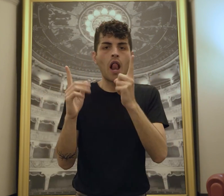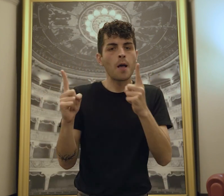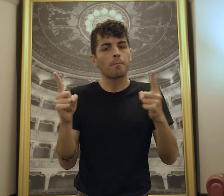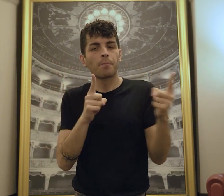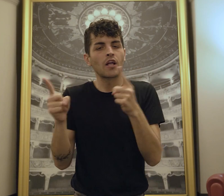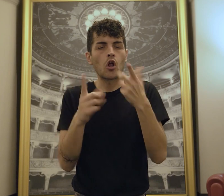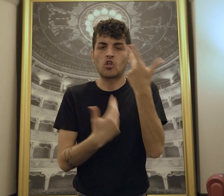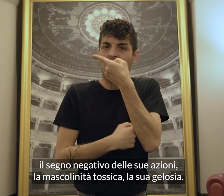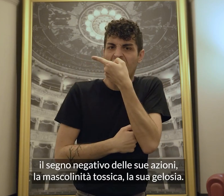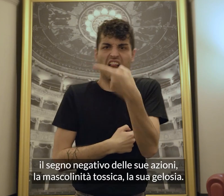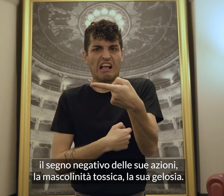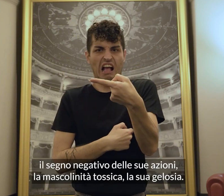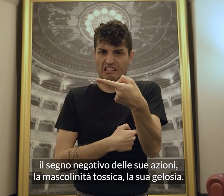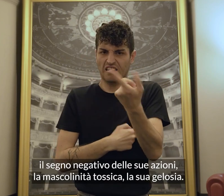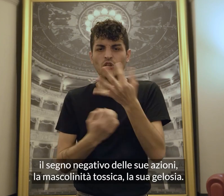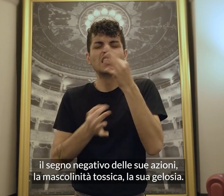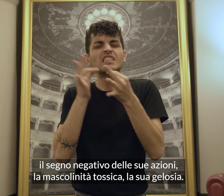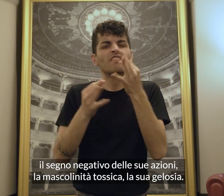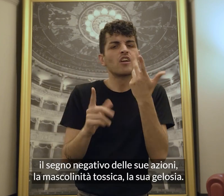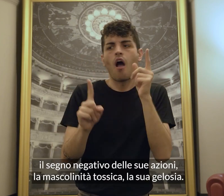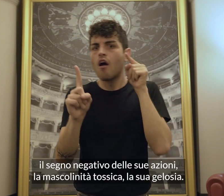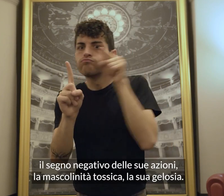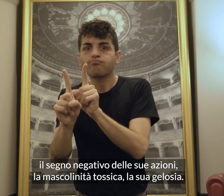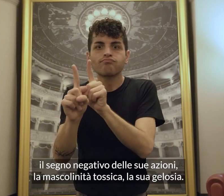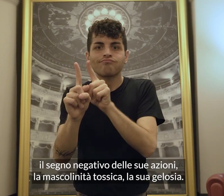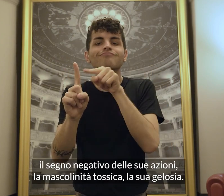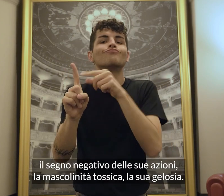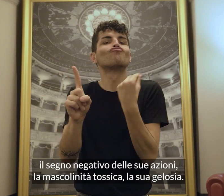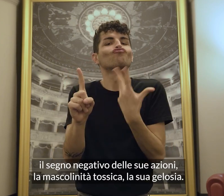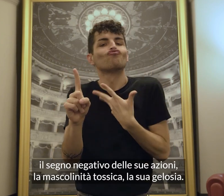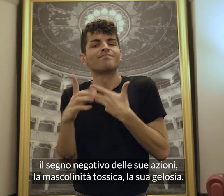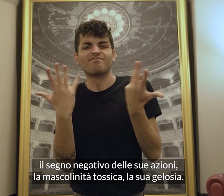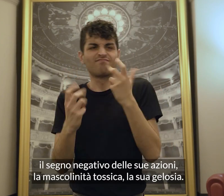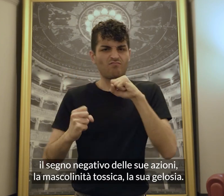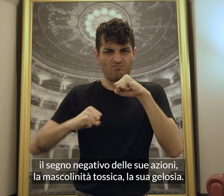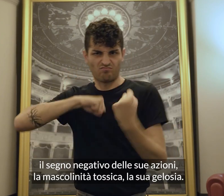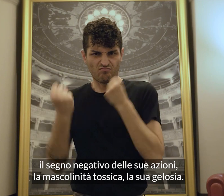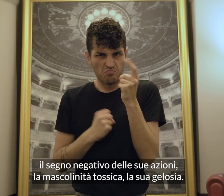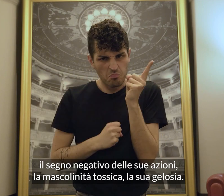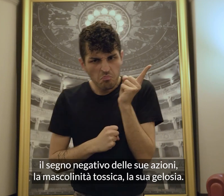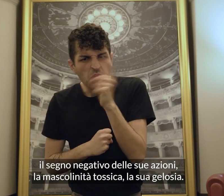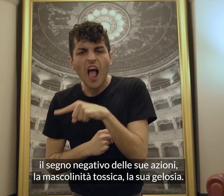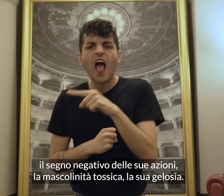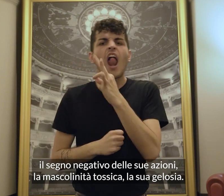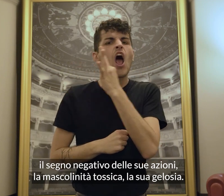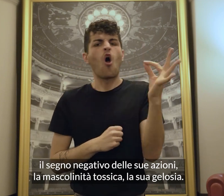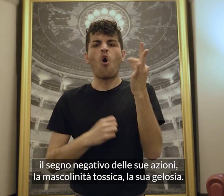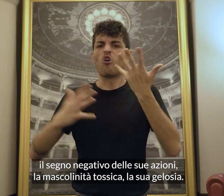Il segno negativo delle sue azioni, la mascolinità tossica, la sua gelosia.